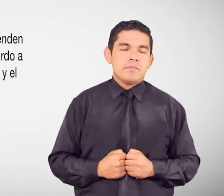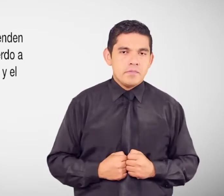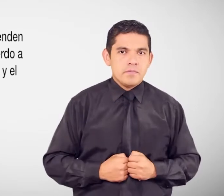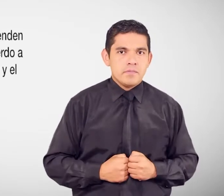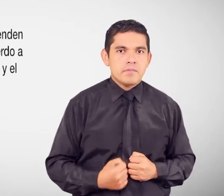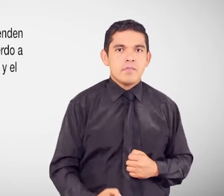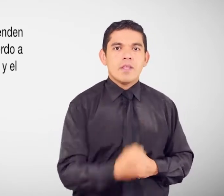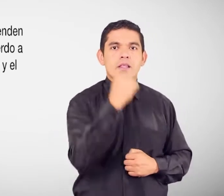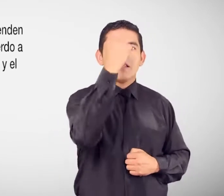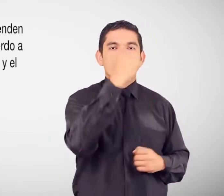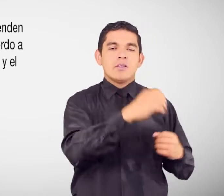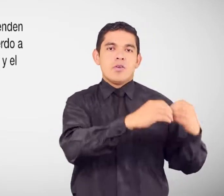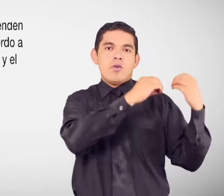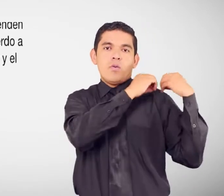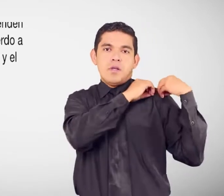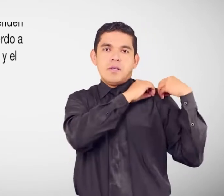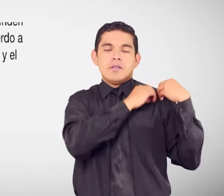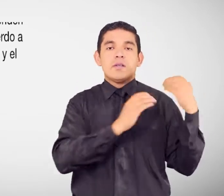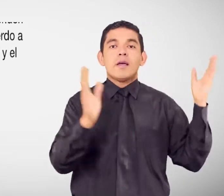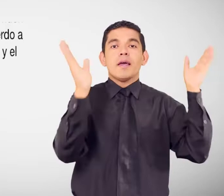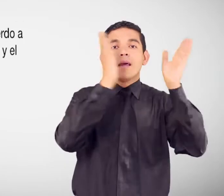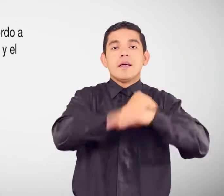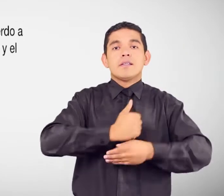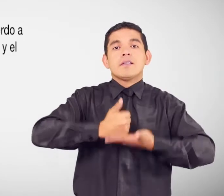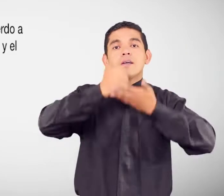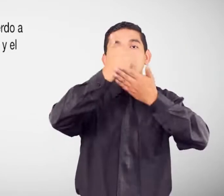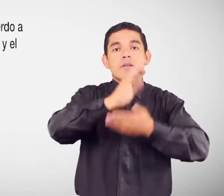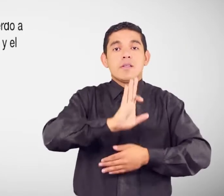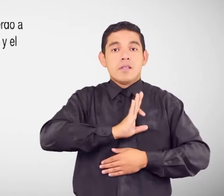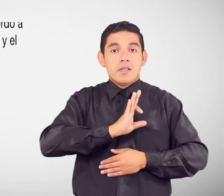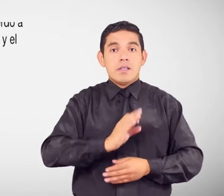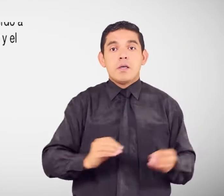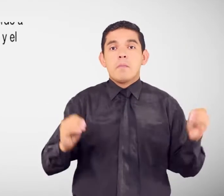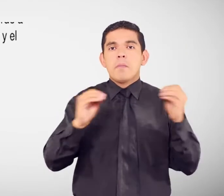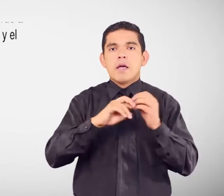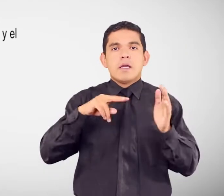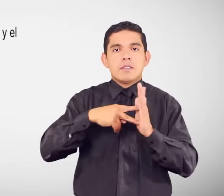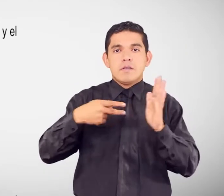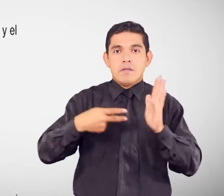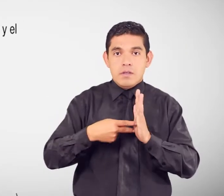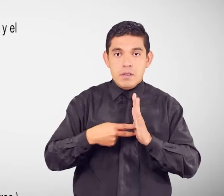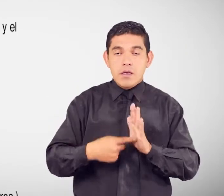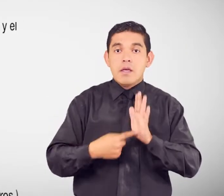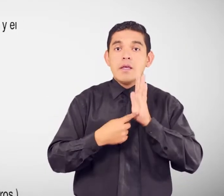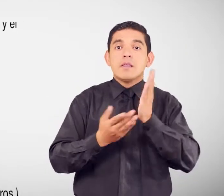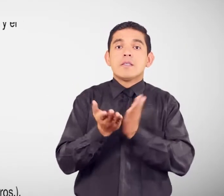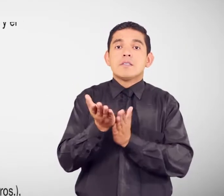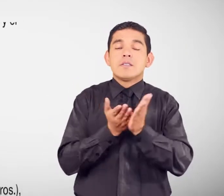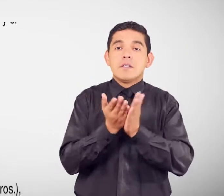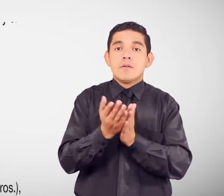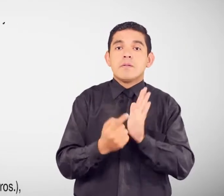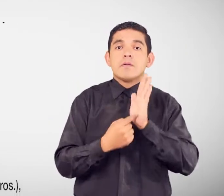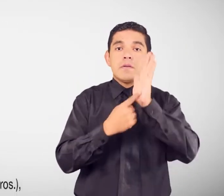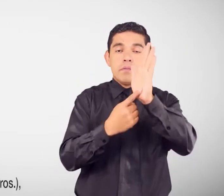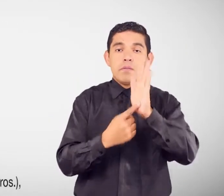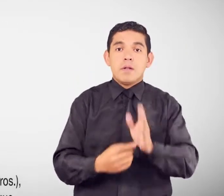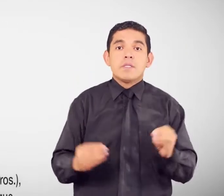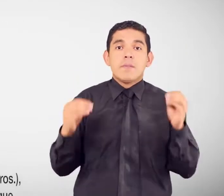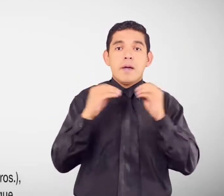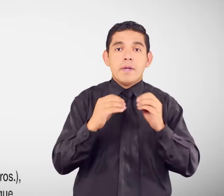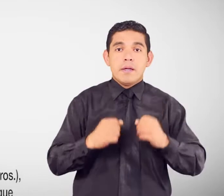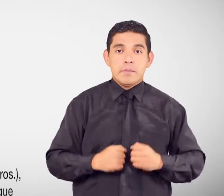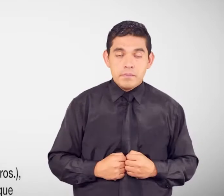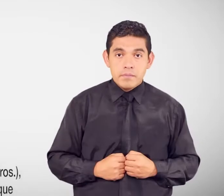Entrega gratuita De ayudas técnicas ¿En qué consiste? Es un servicio Orientado a la entrega Gratuita De ayudas